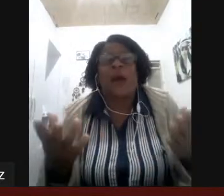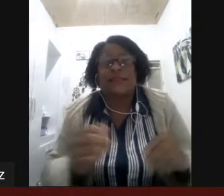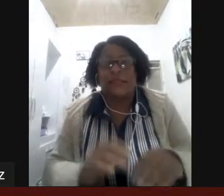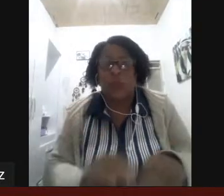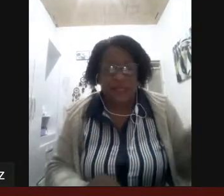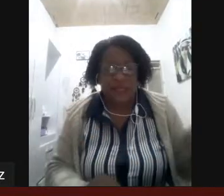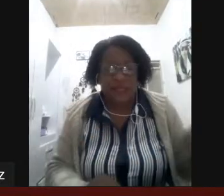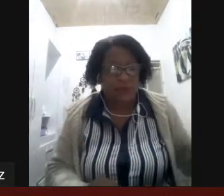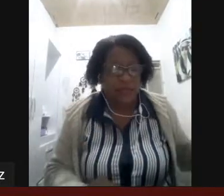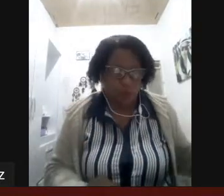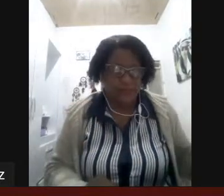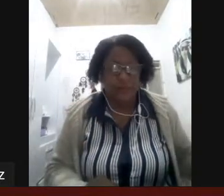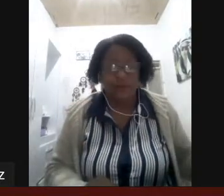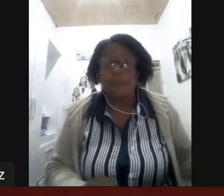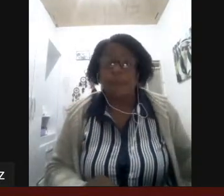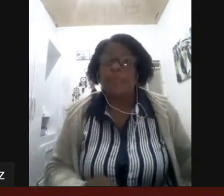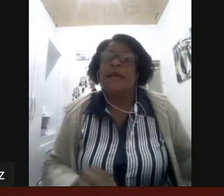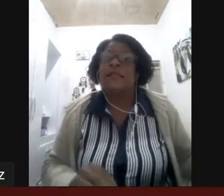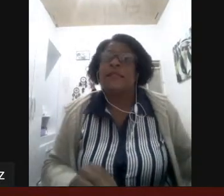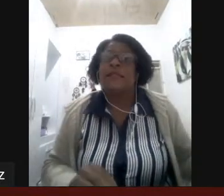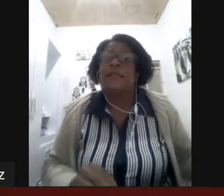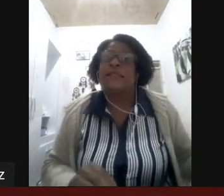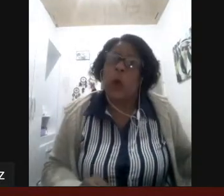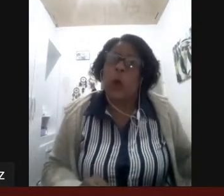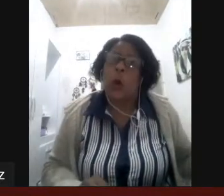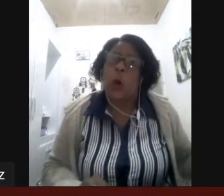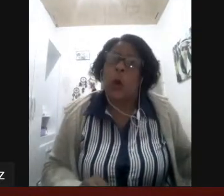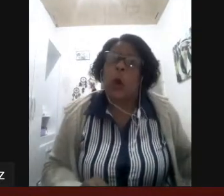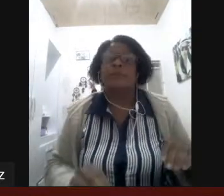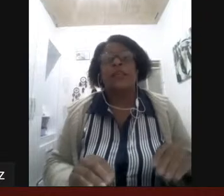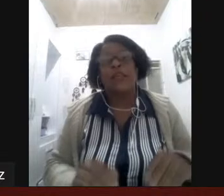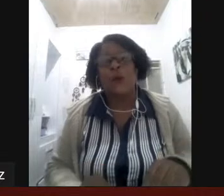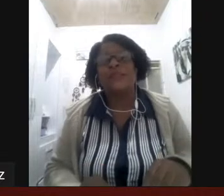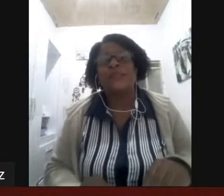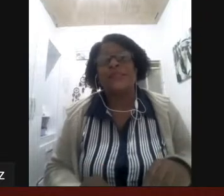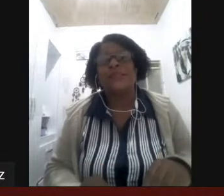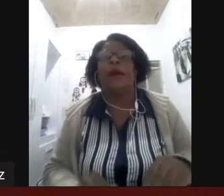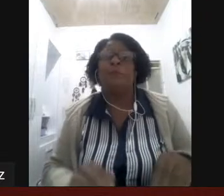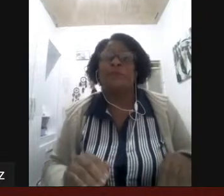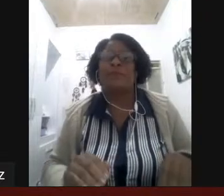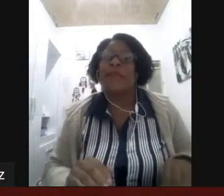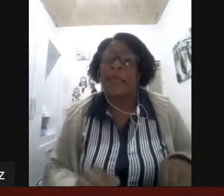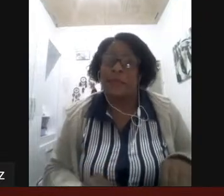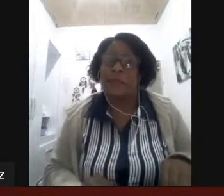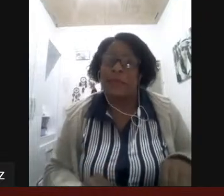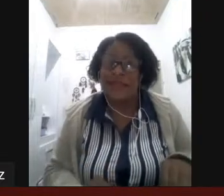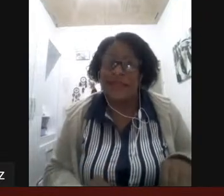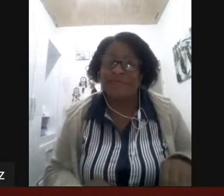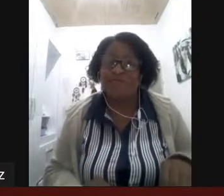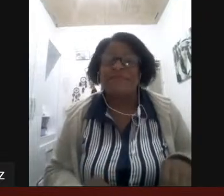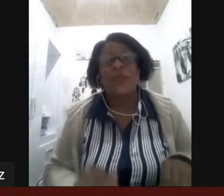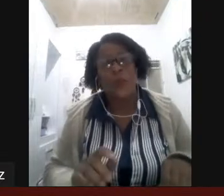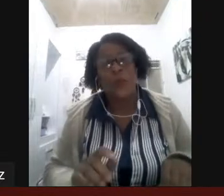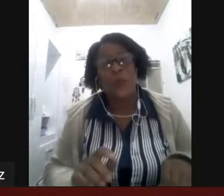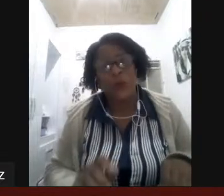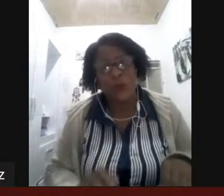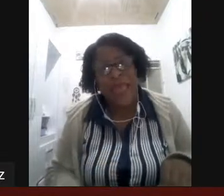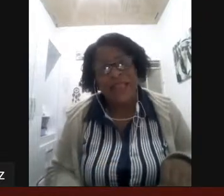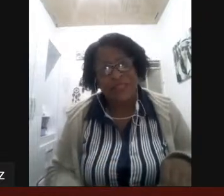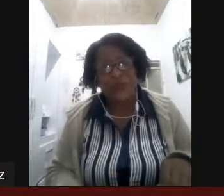escolas bilingües são as escolas que usa a Libras e o português como segunda